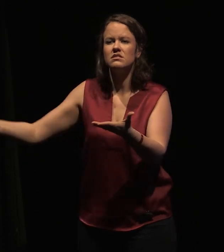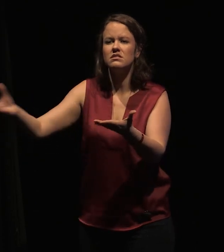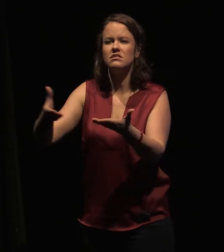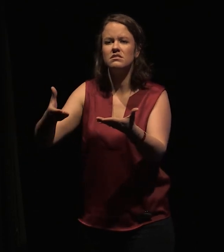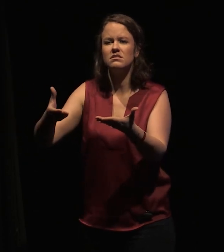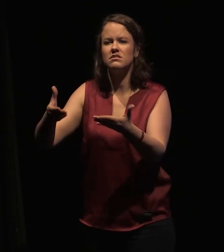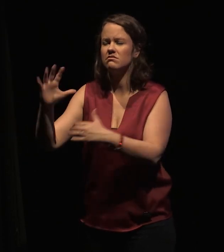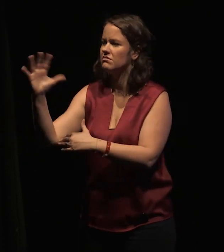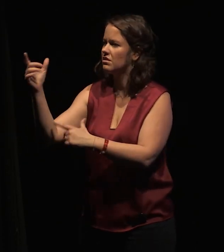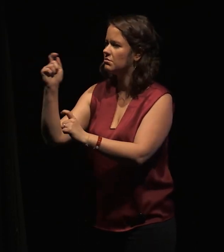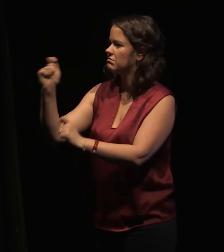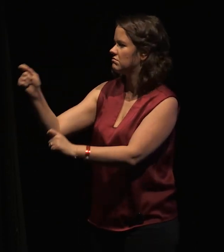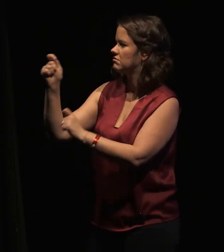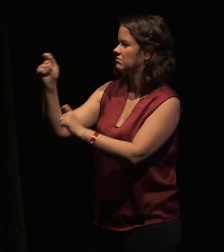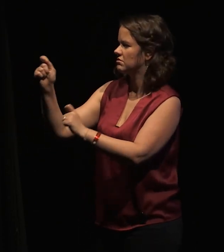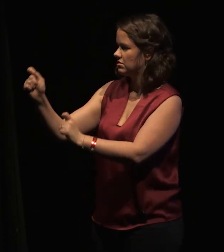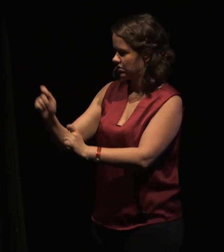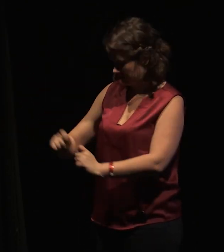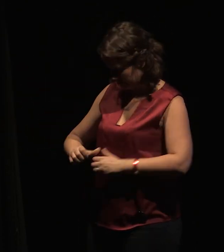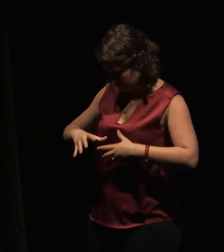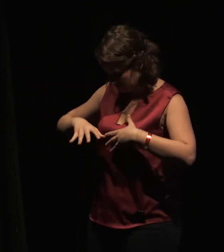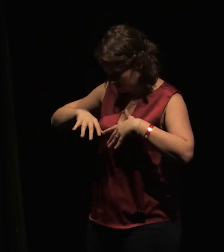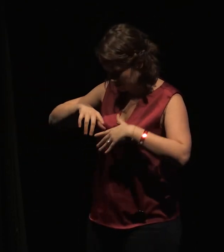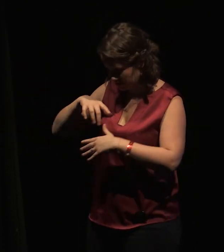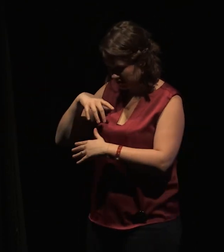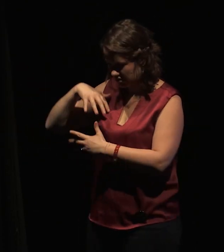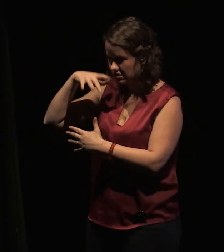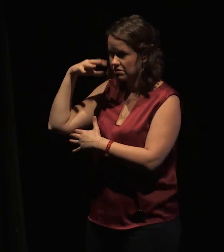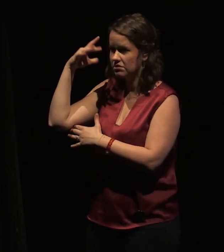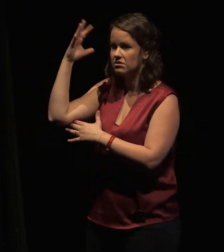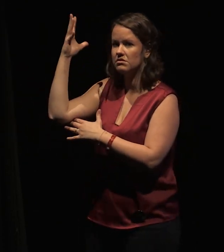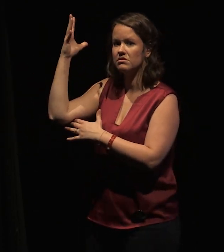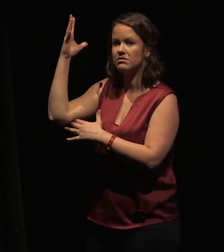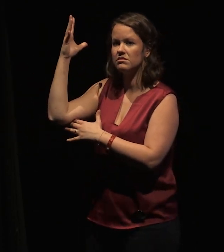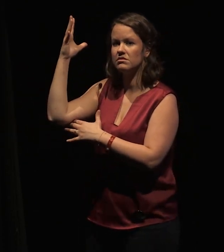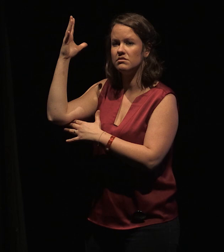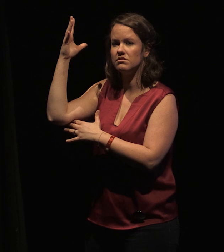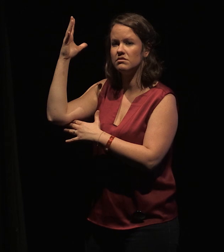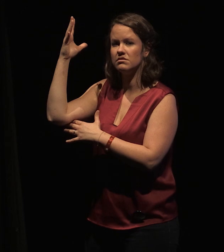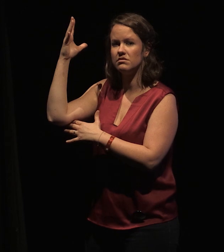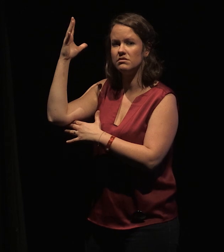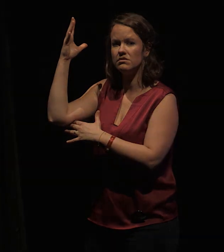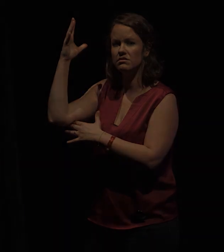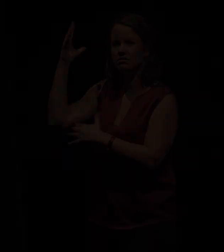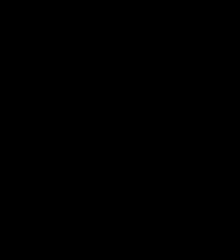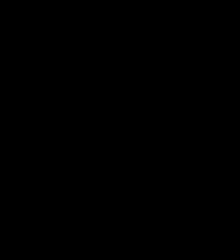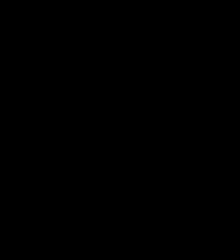montera de notre sang. Ici. Ici. Ici. Ici. Ici.